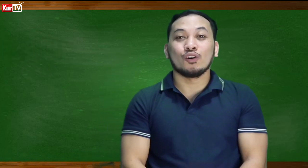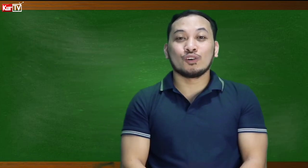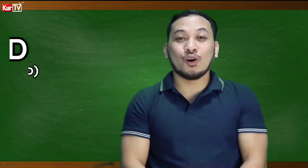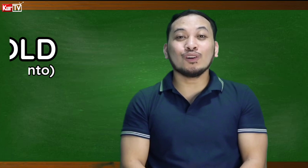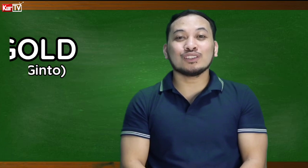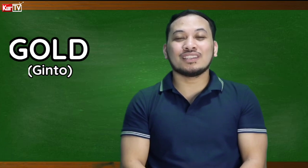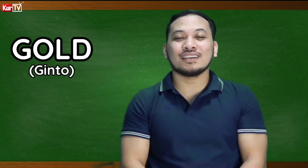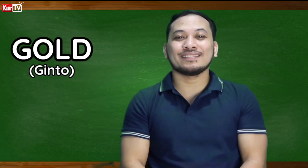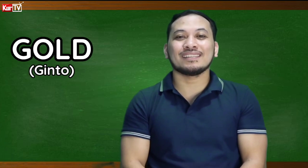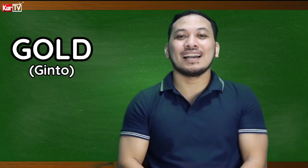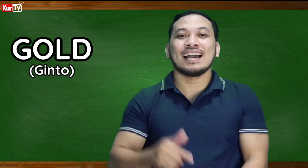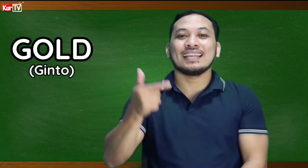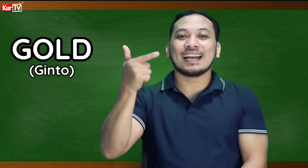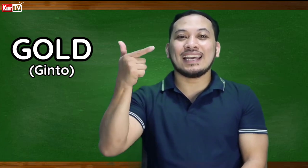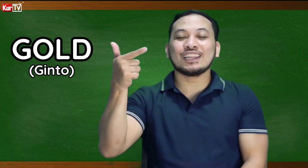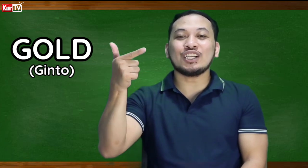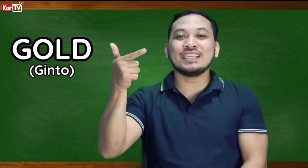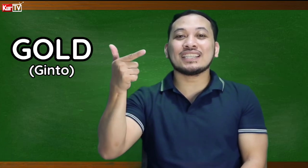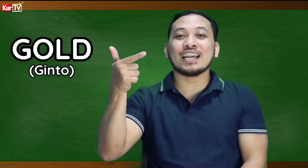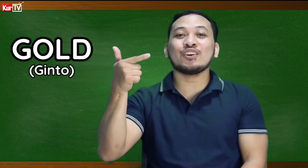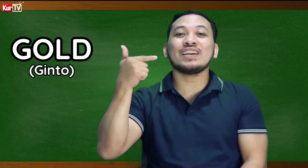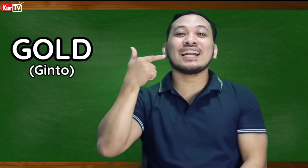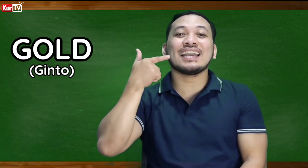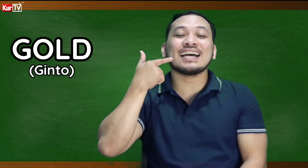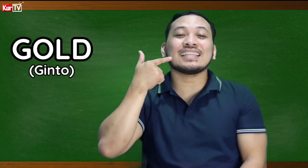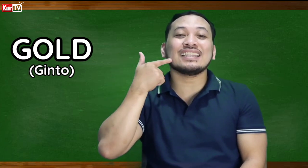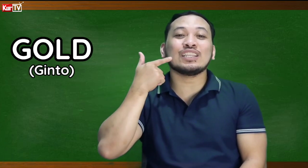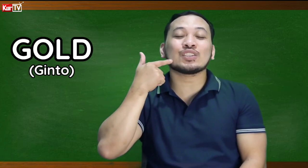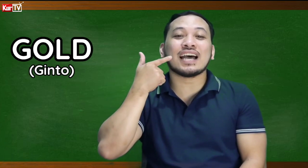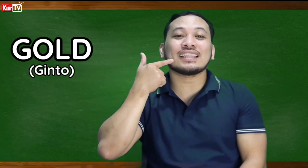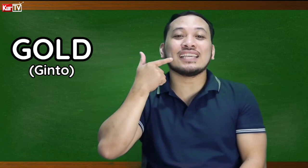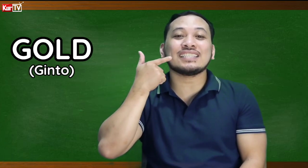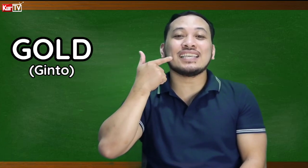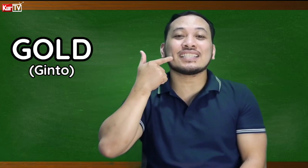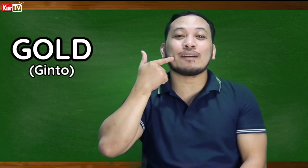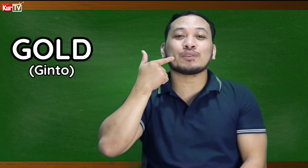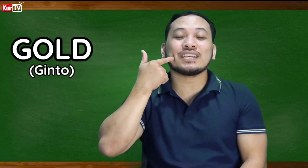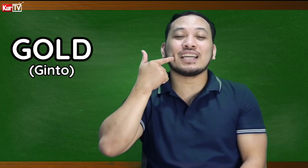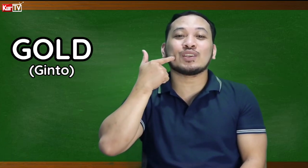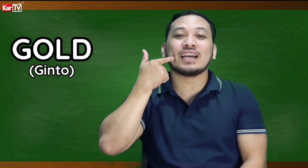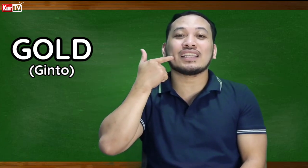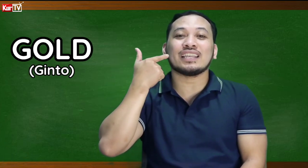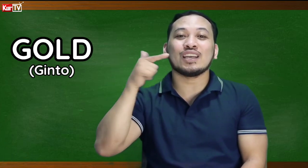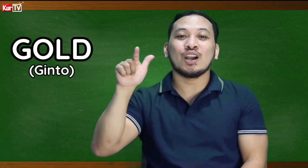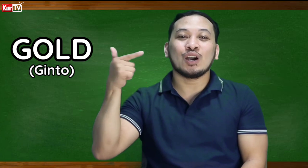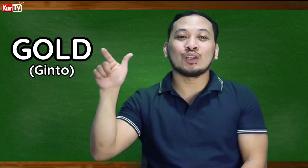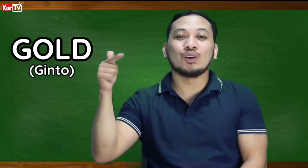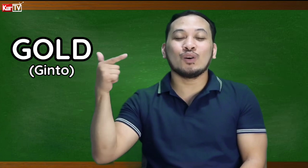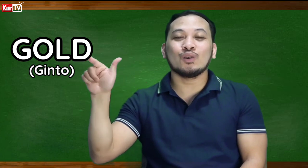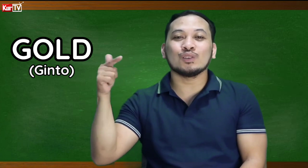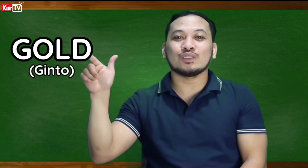Gold! Naka letter G tayo. Ilagay natin dito sa ating cheeks. Tapos iganto natin. Gold!